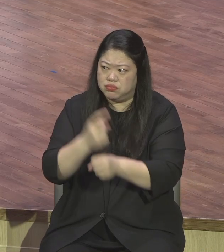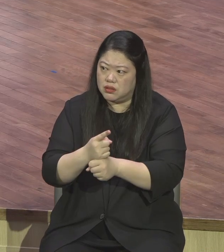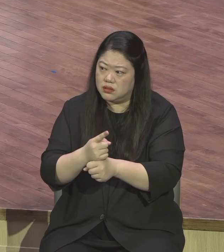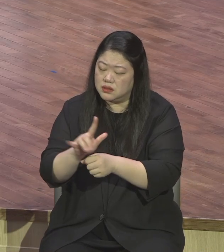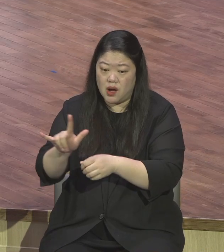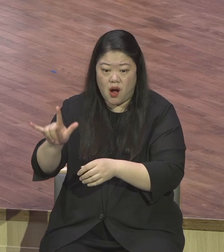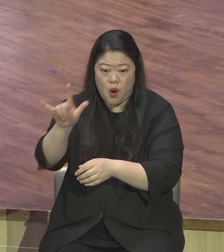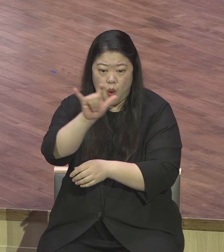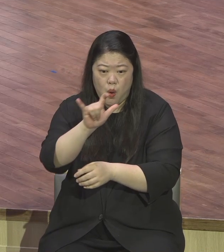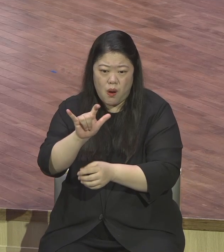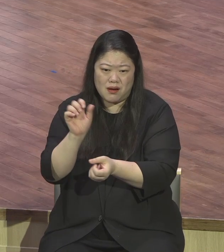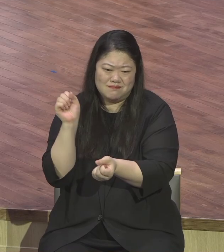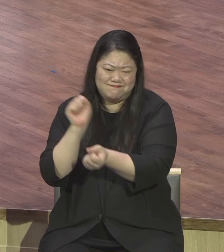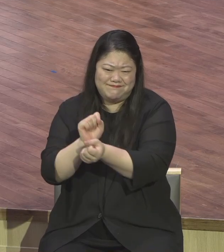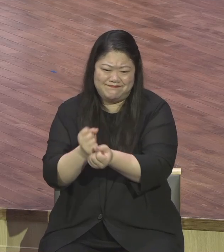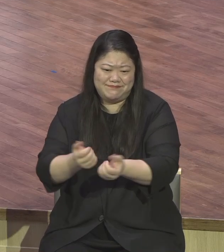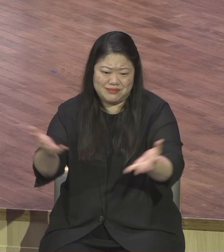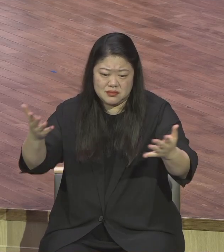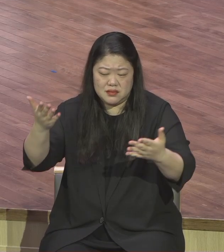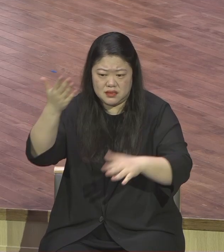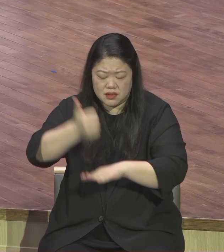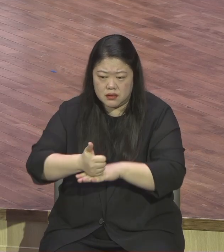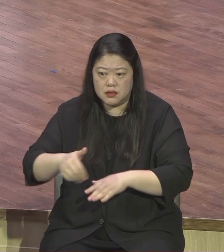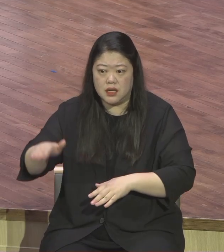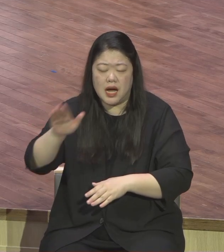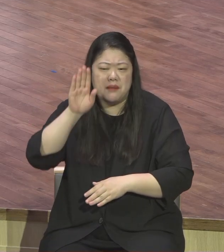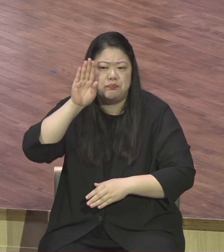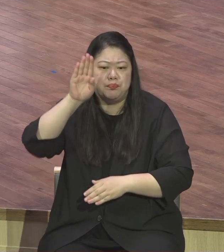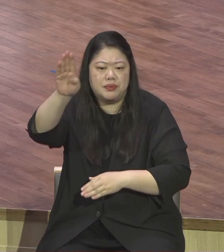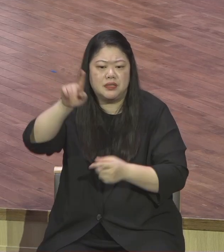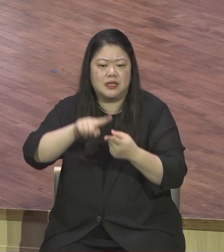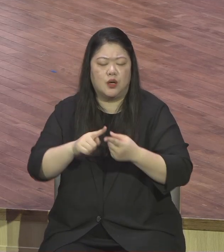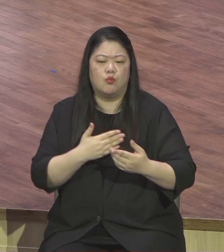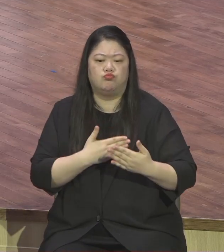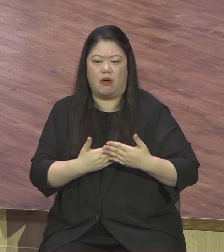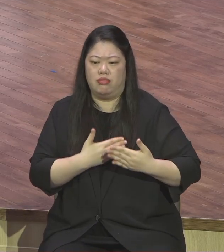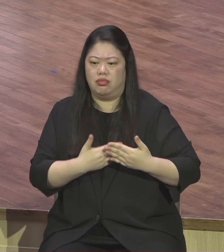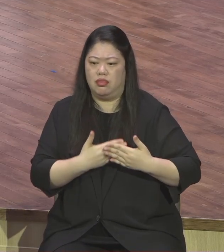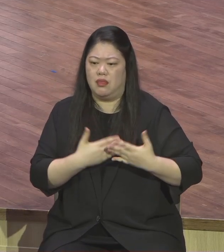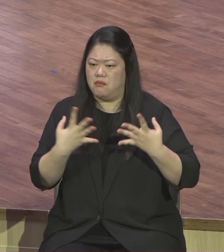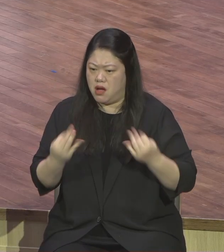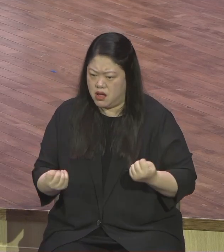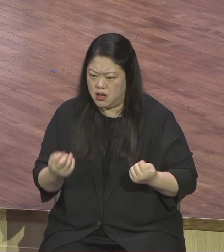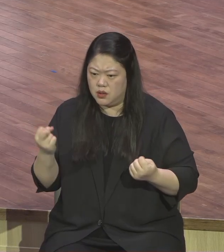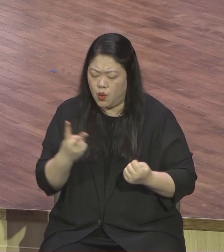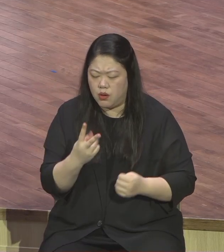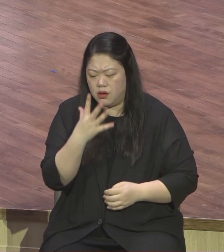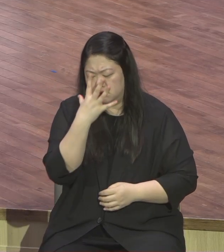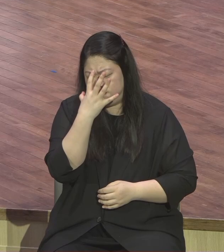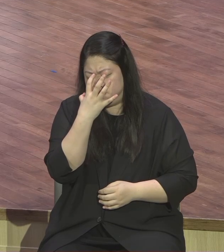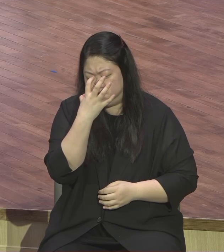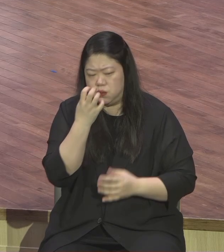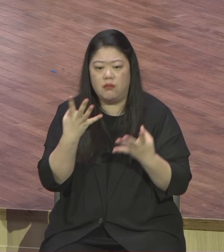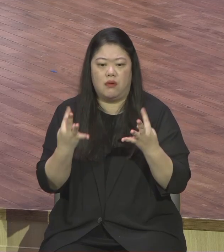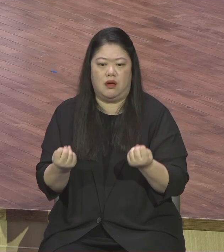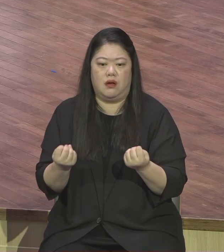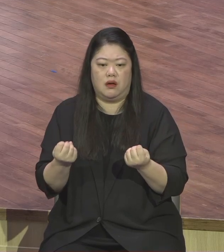피로도가 쌓여 미래에 대한 불안이 쌓여져 있어요 최근에 서울대학교 보건대학원에서